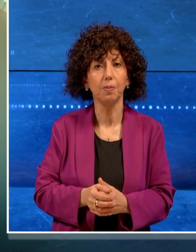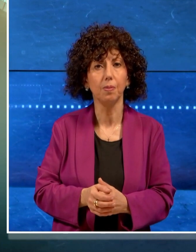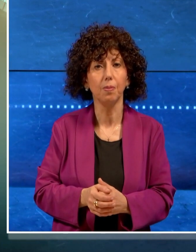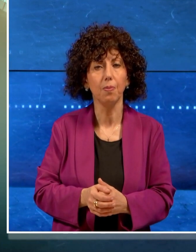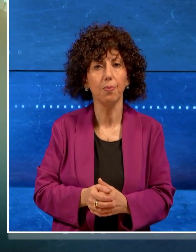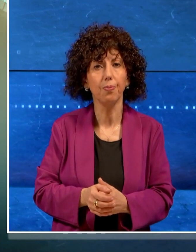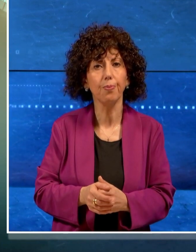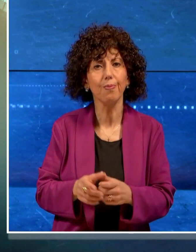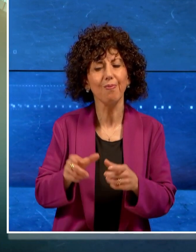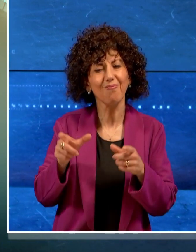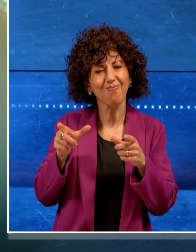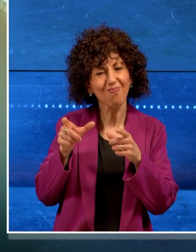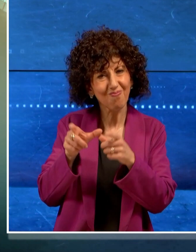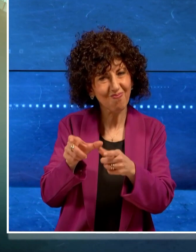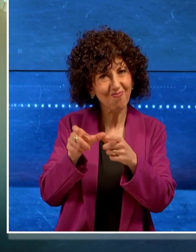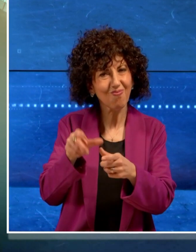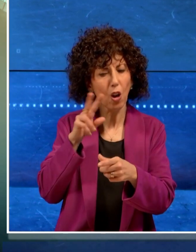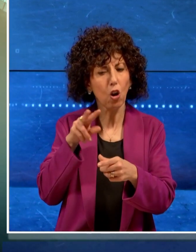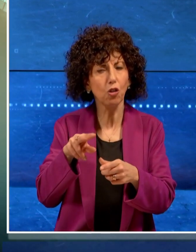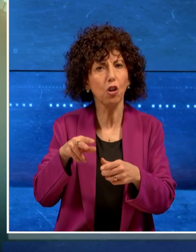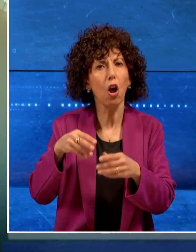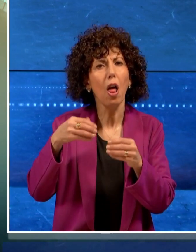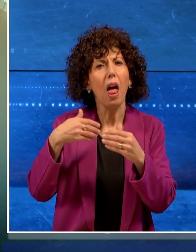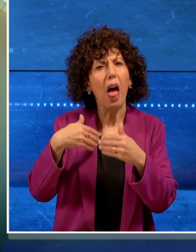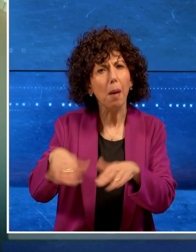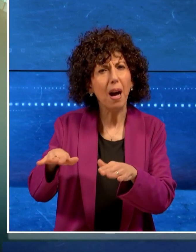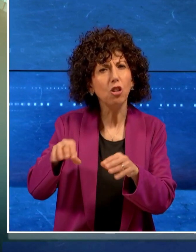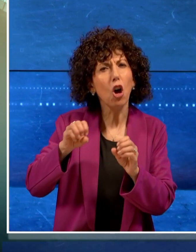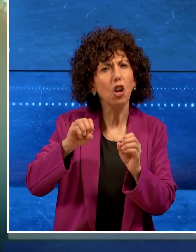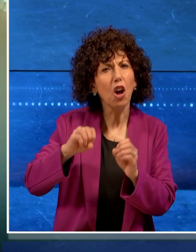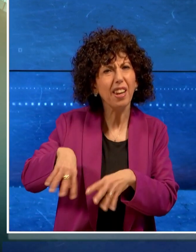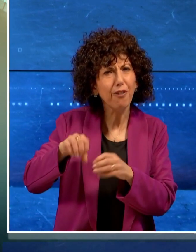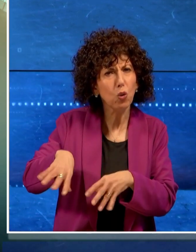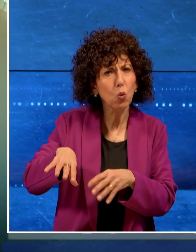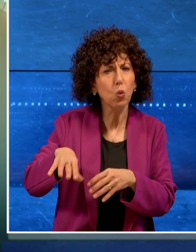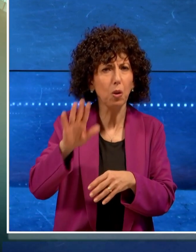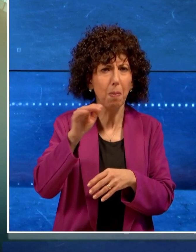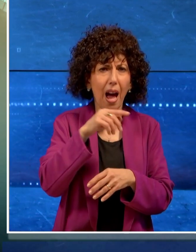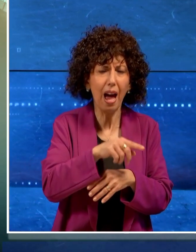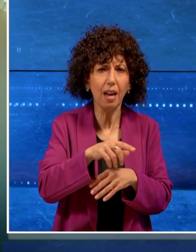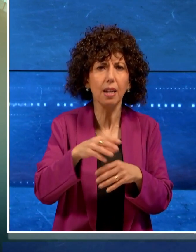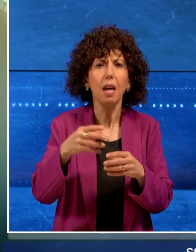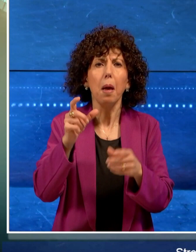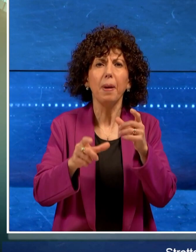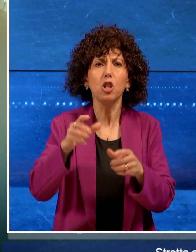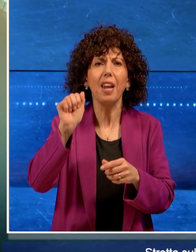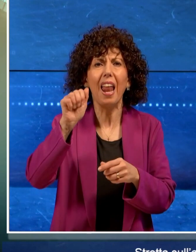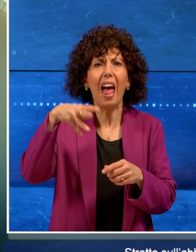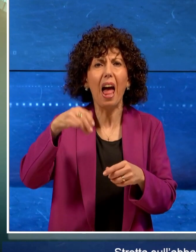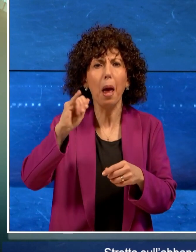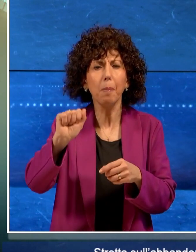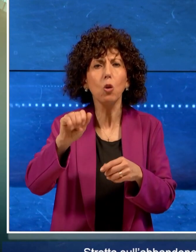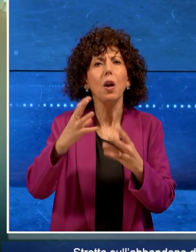Stretta sull'abbandono dei rifiuti a Bari, il personale dell'AMIU insieme agli agenti della Polizia